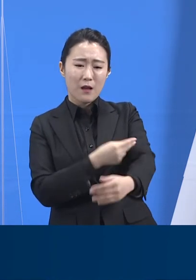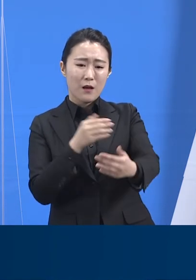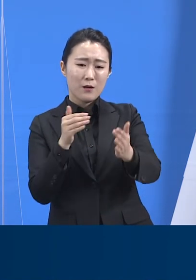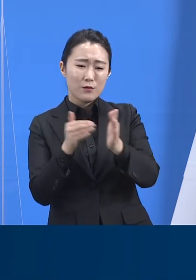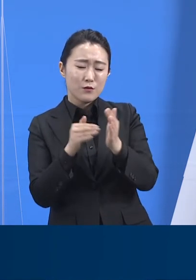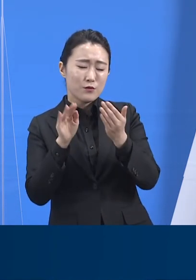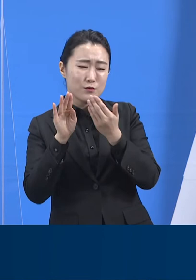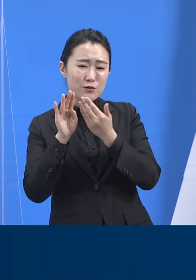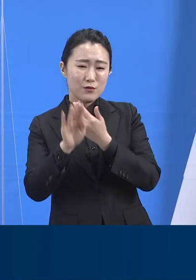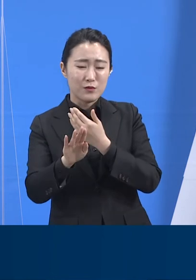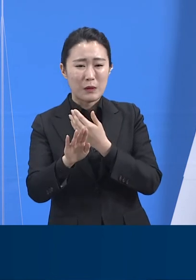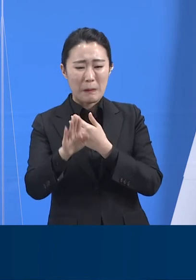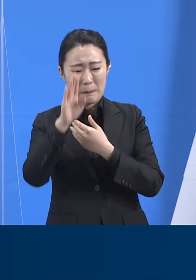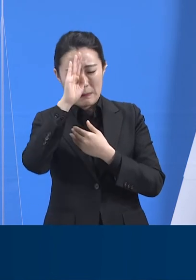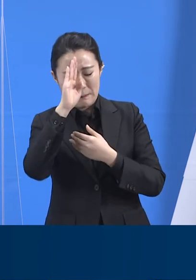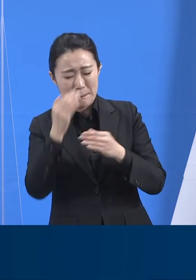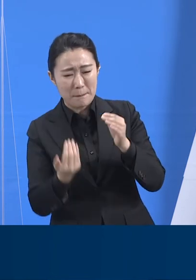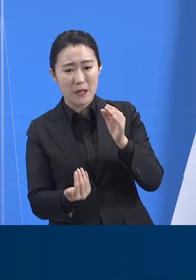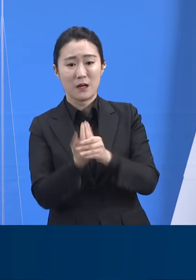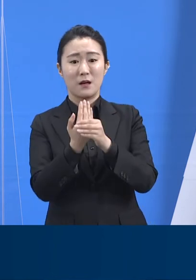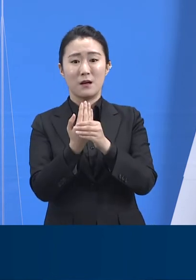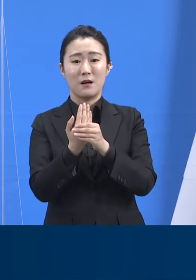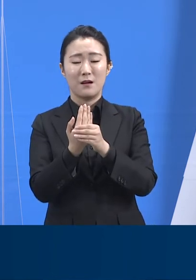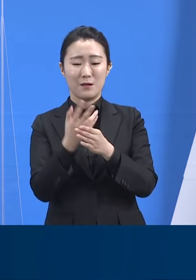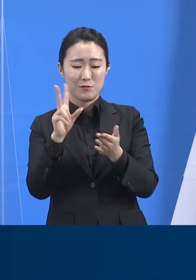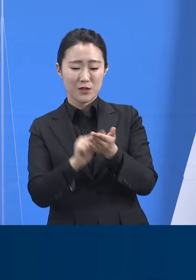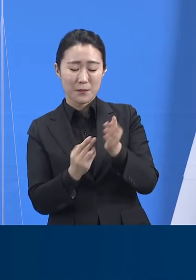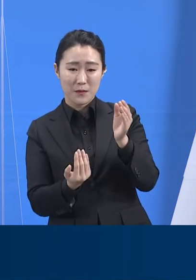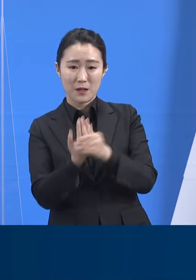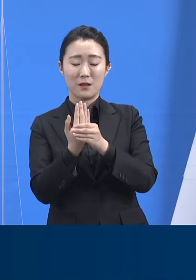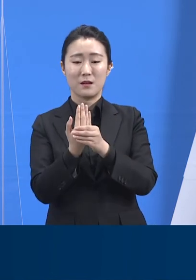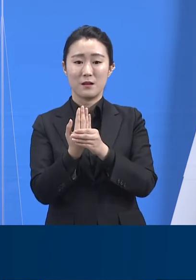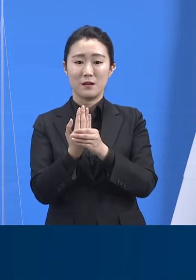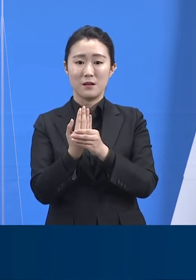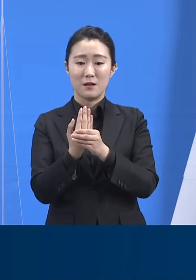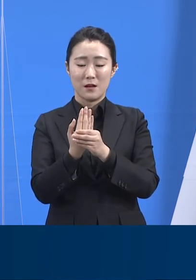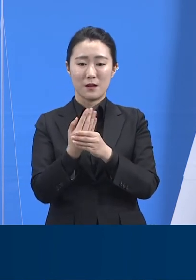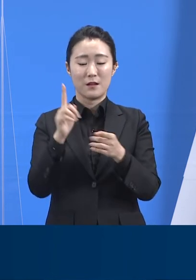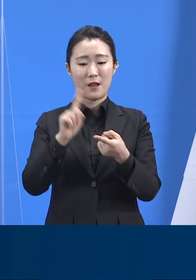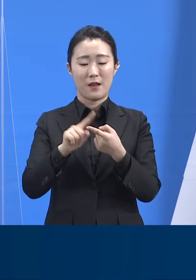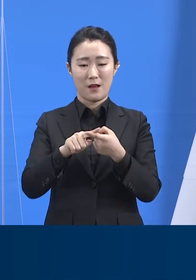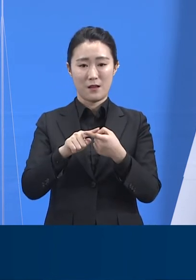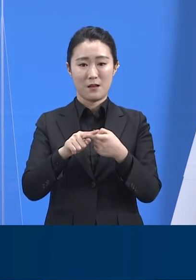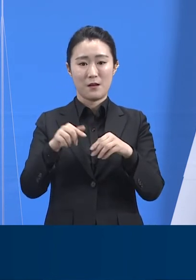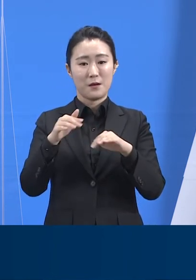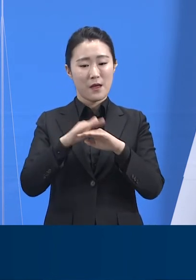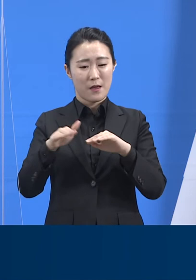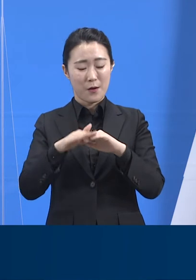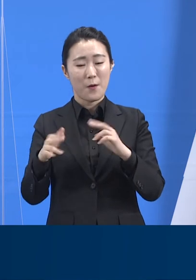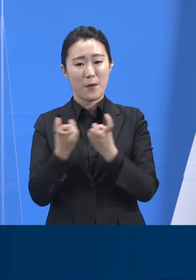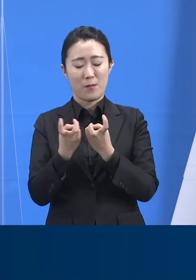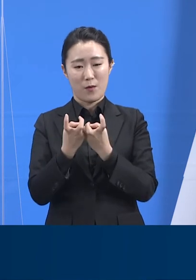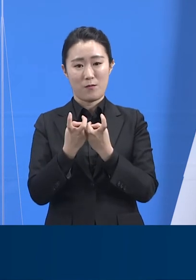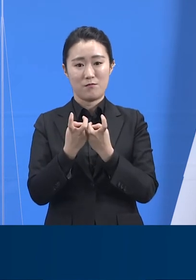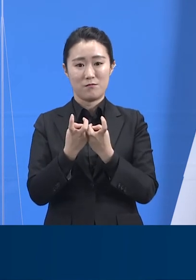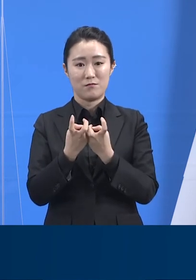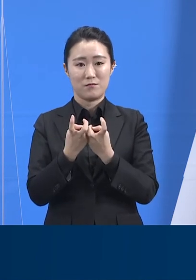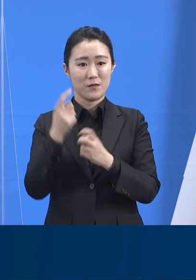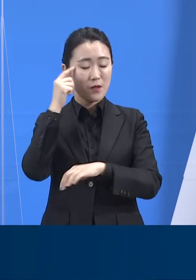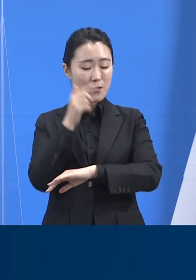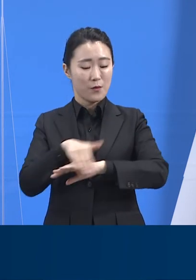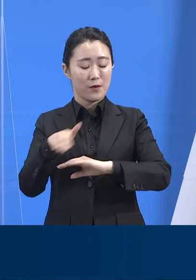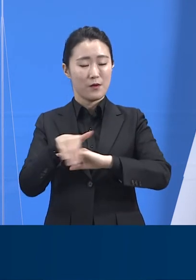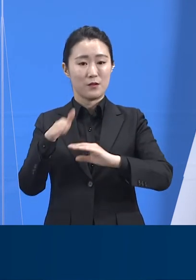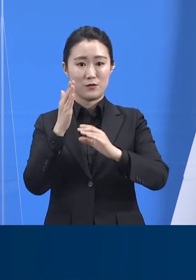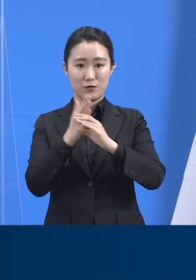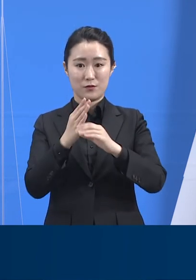접종 후 15분에서 30분 정도 의료진이 있는 공간에서 이상반응을 모니터링하며, 이상반응이 있을 시